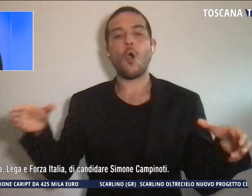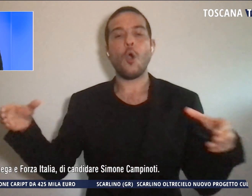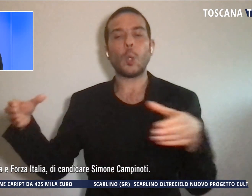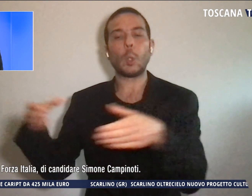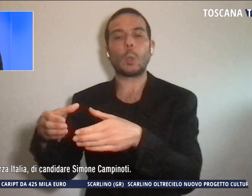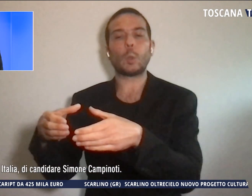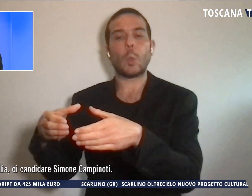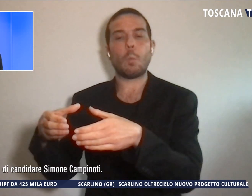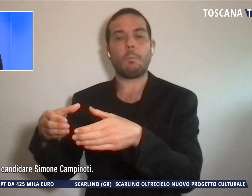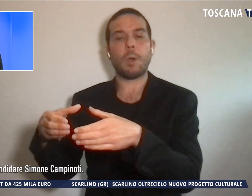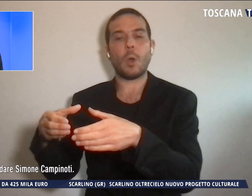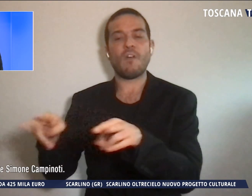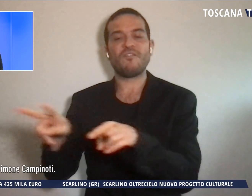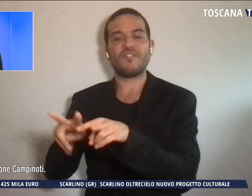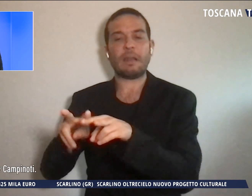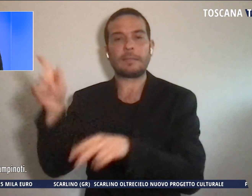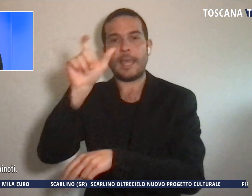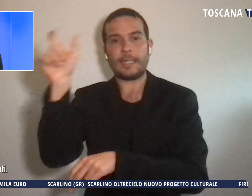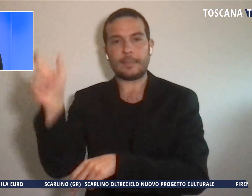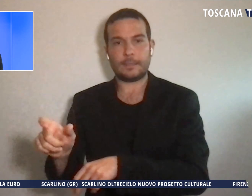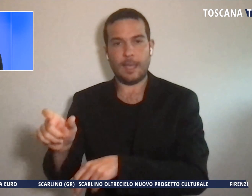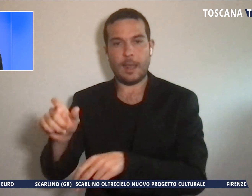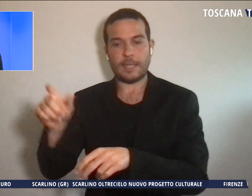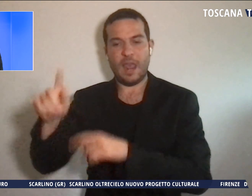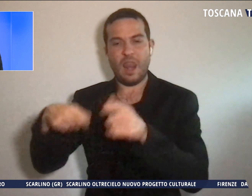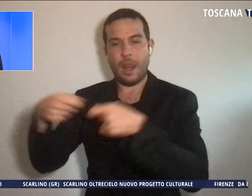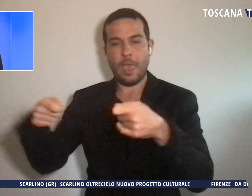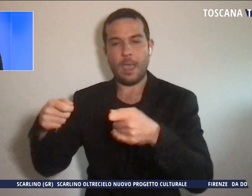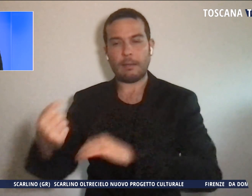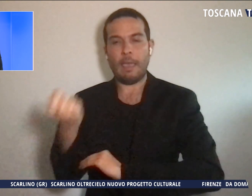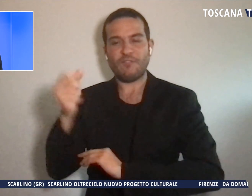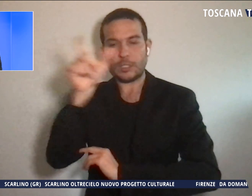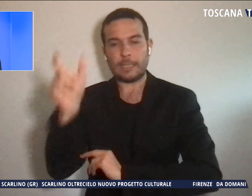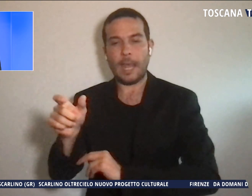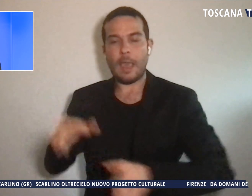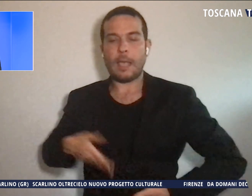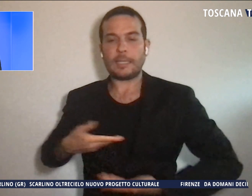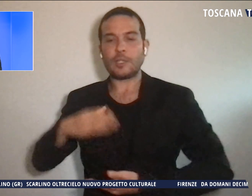Fratelli d'Italia, Lega e Forza Italia di candidare Simone Campinoti.